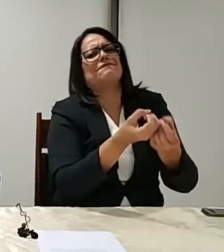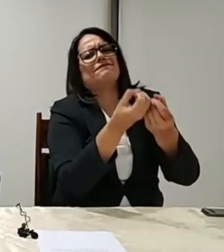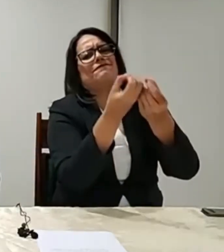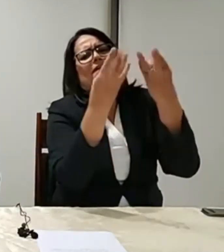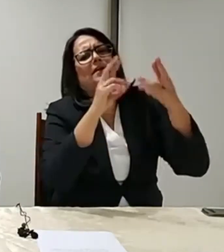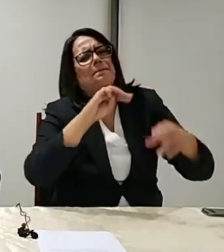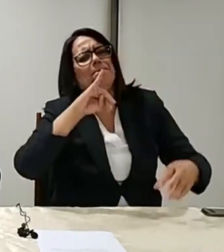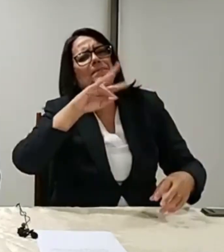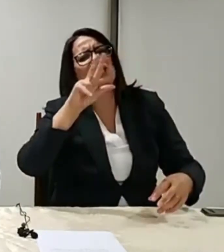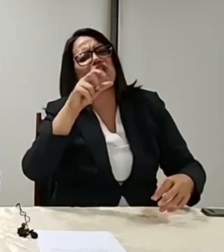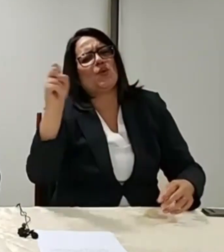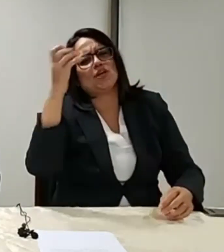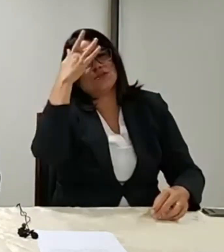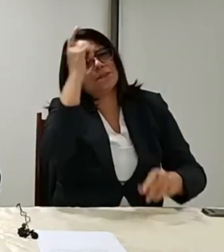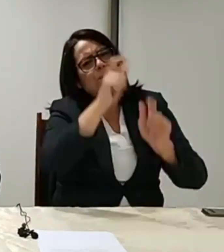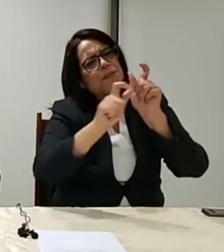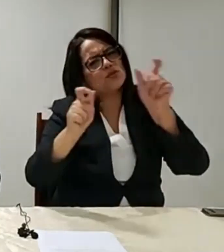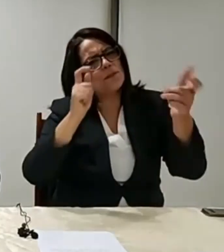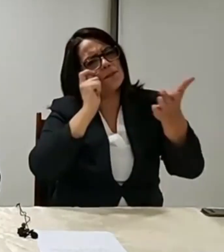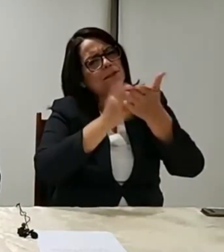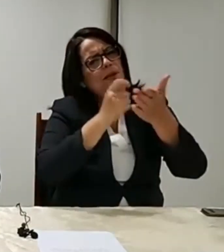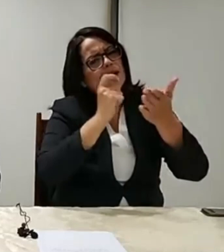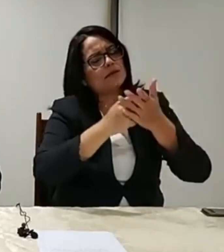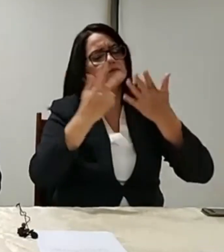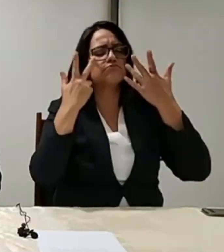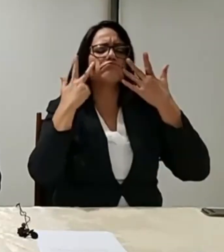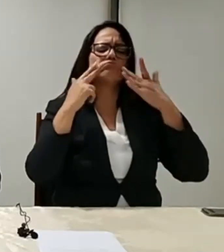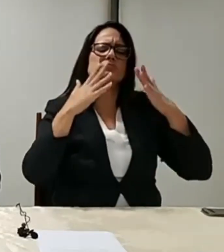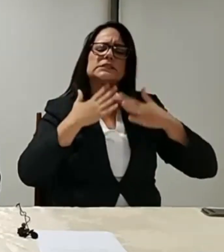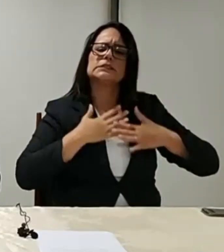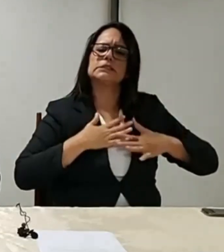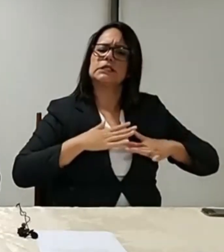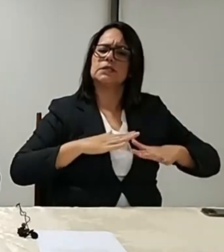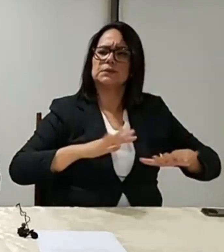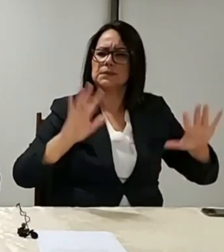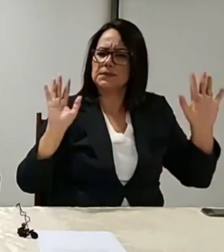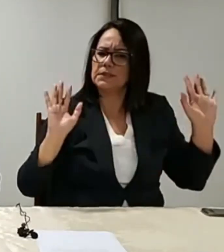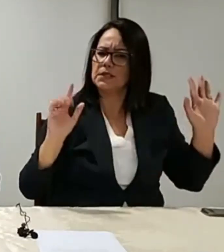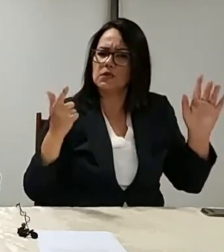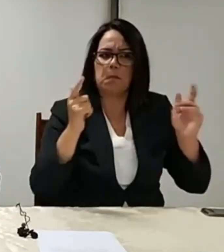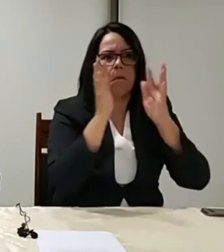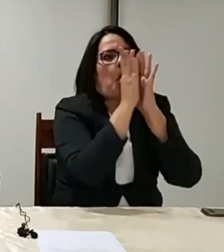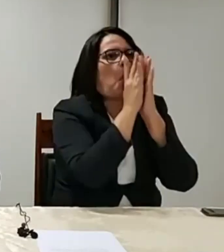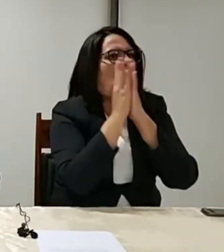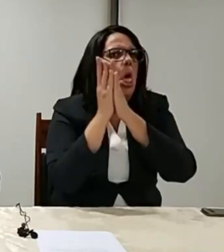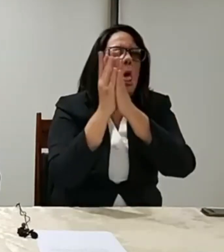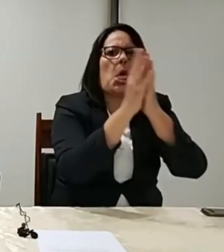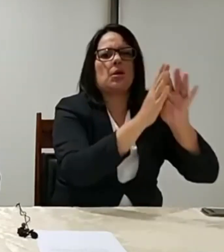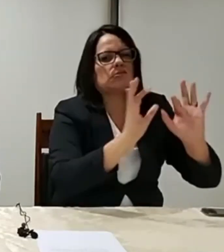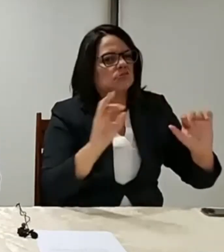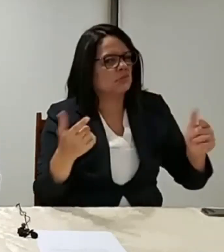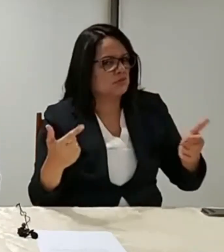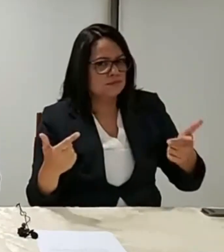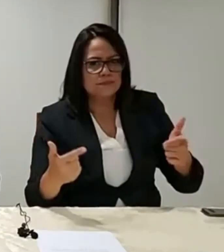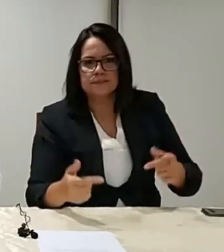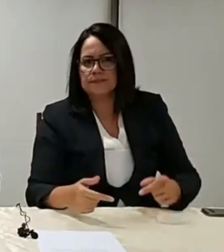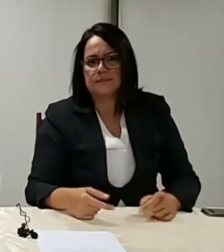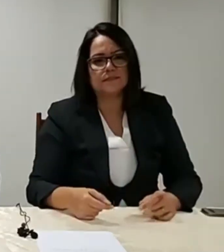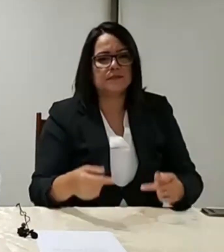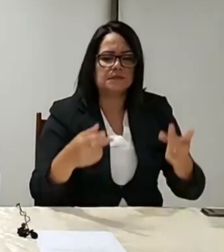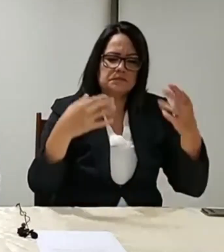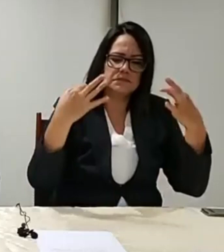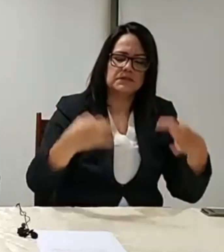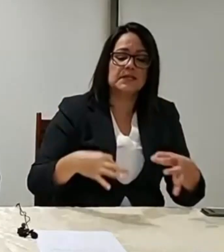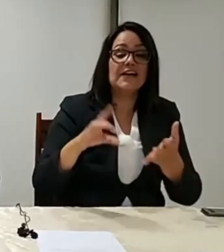pessoas, de uma maneira tranquila, aonde não tem aglomeração, paguemos de uma maneira